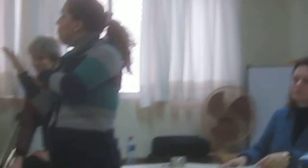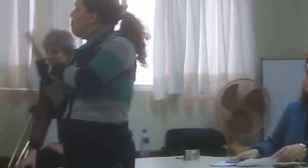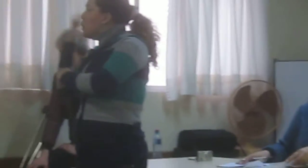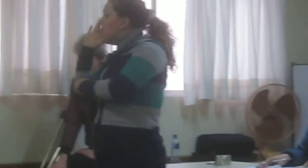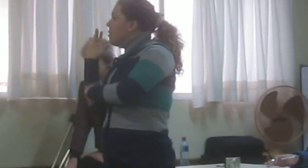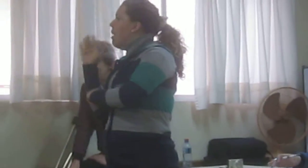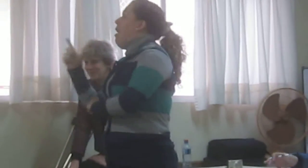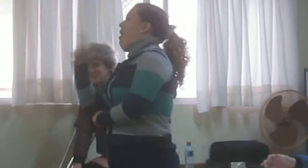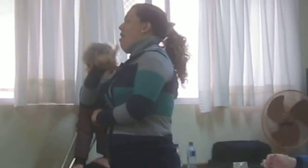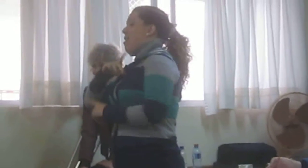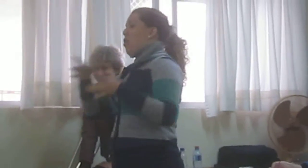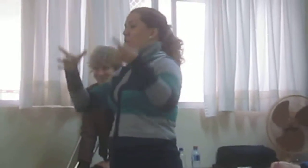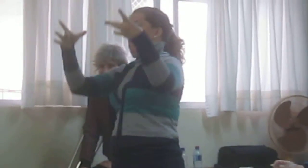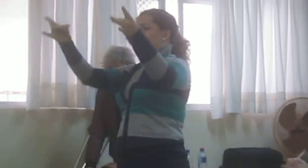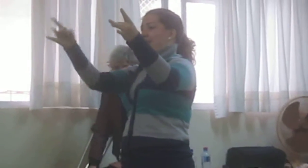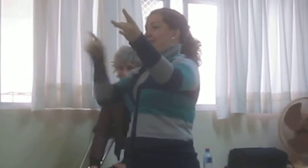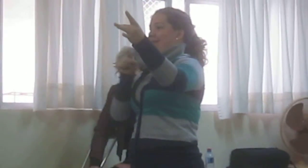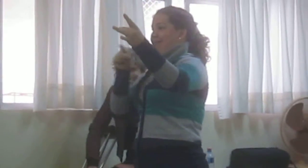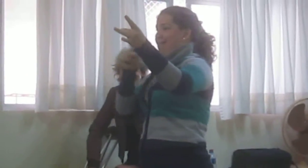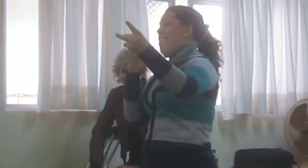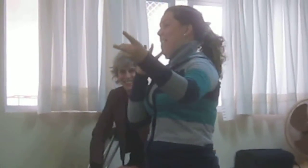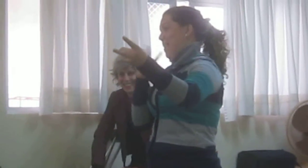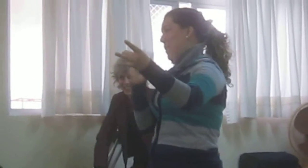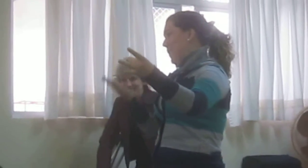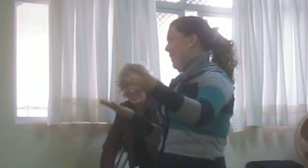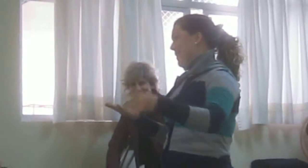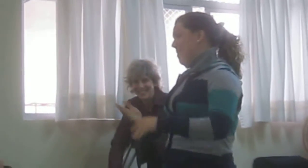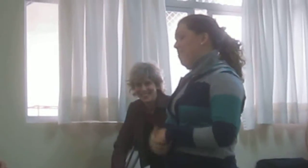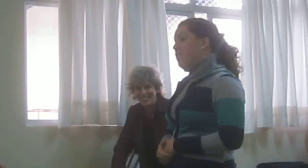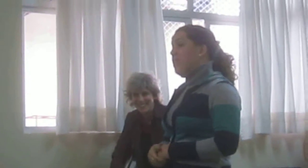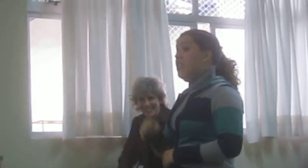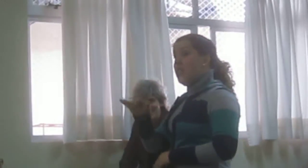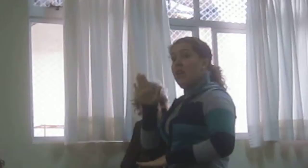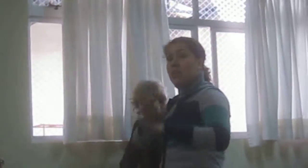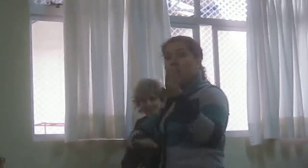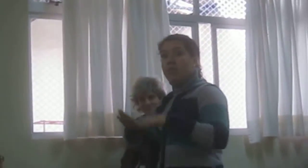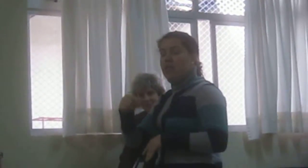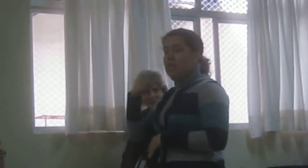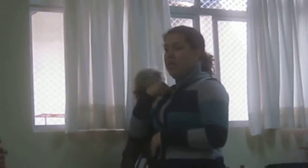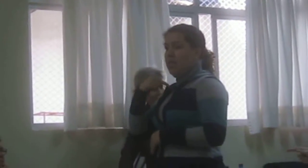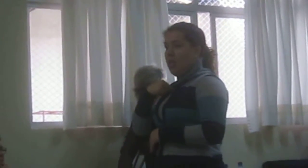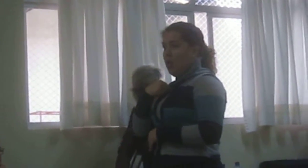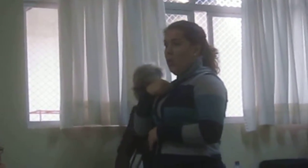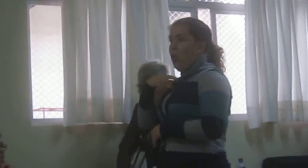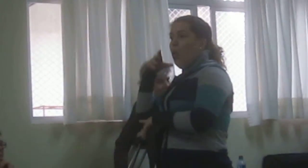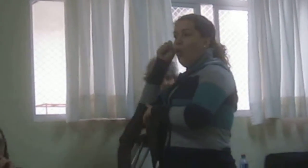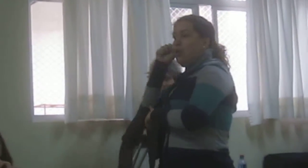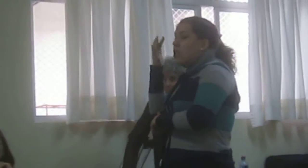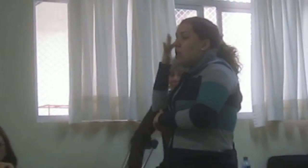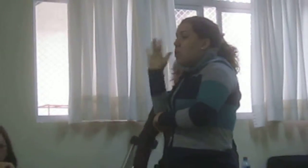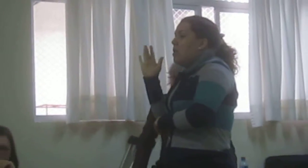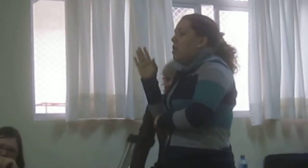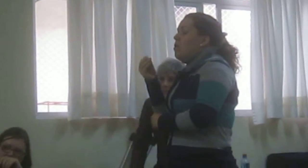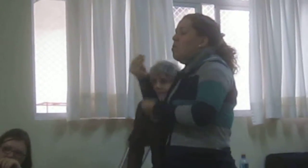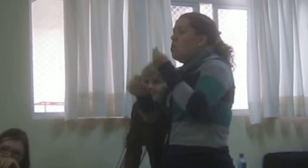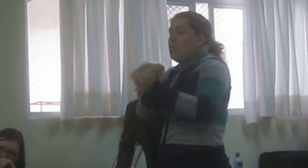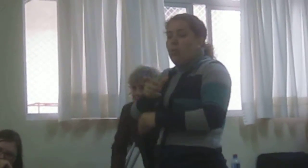Sabemos que se de repente esse surdo não já é na escola, ele não vai ter gente. Esse é o tipo de coisa, de informação